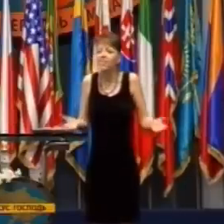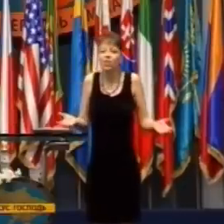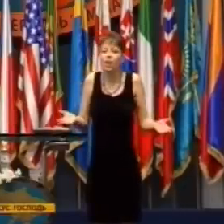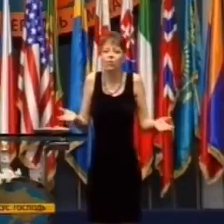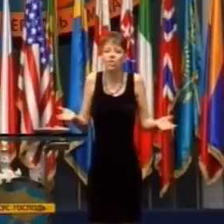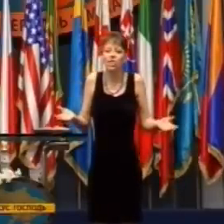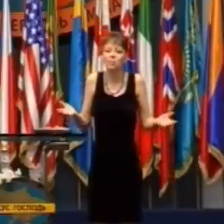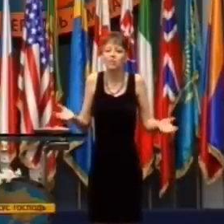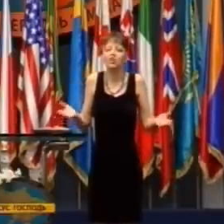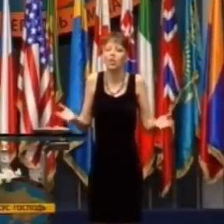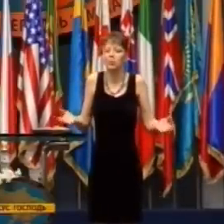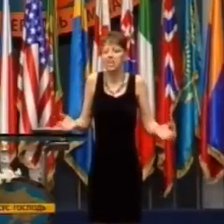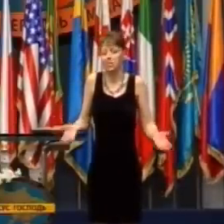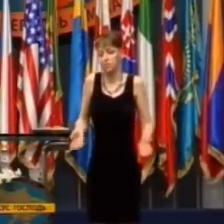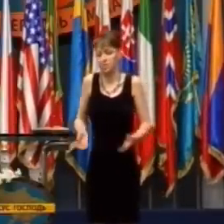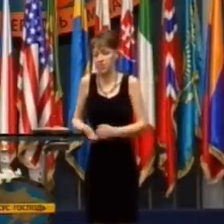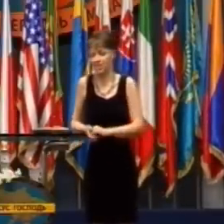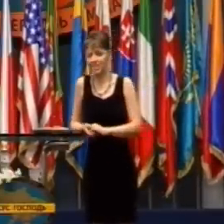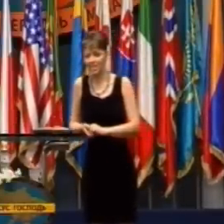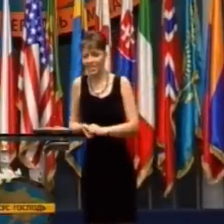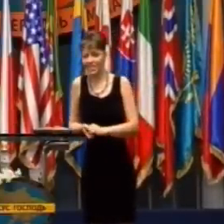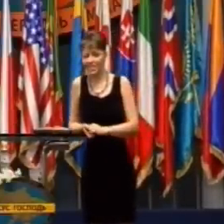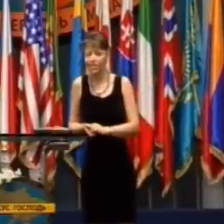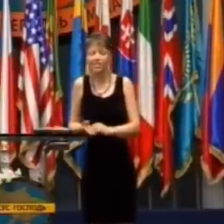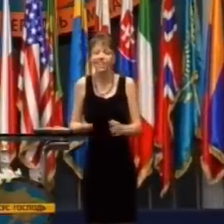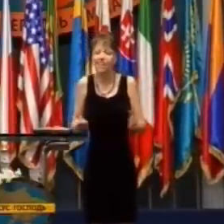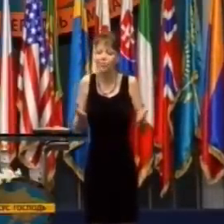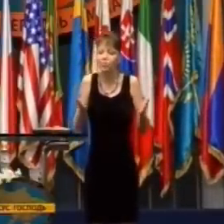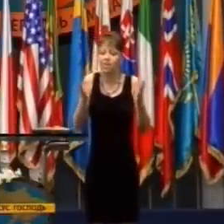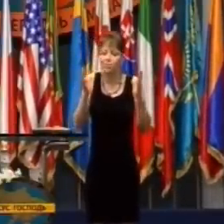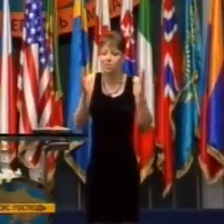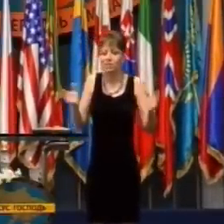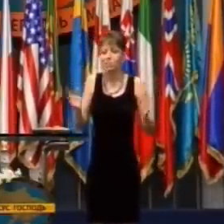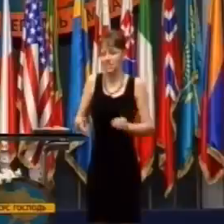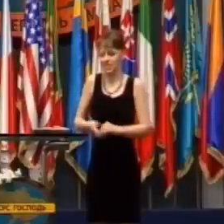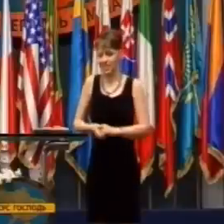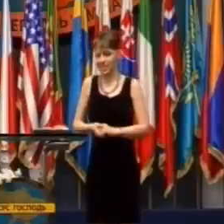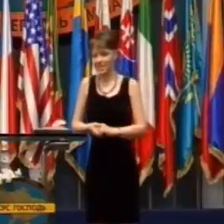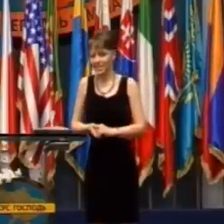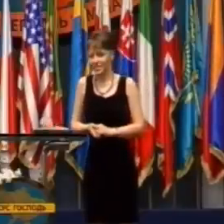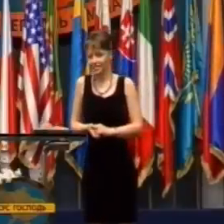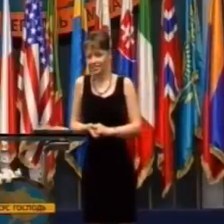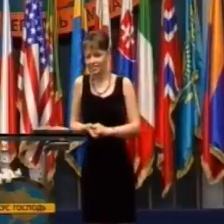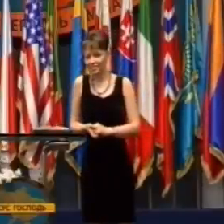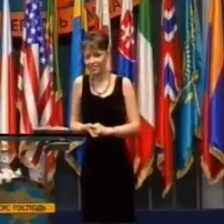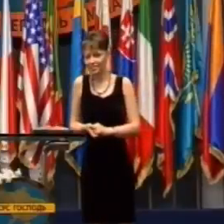a ja neviem, ako sa dostanú ku mne. Nedáva to žiadny zmysel.